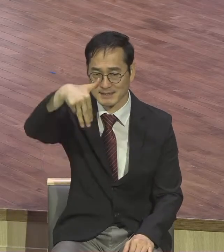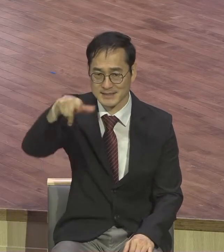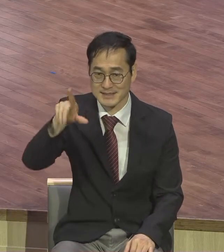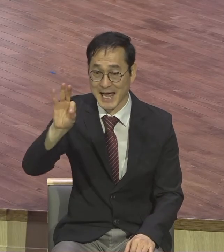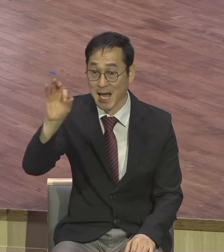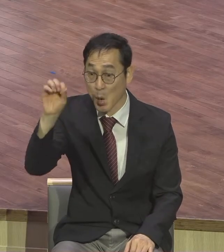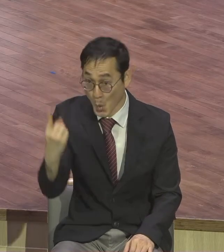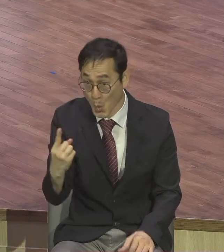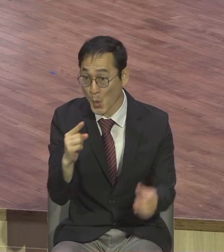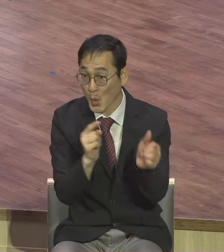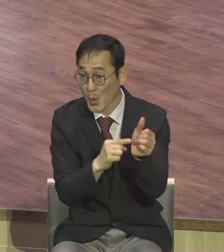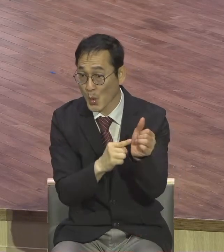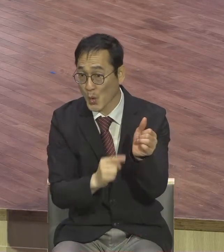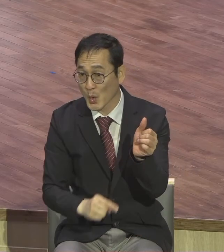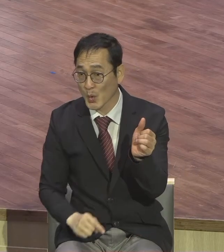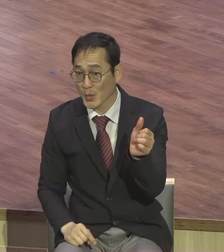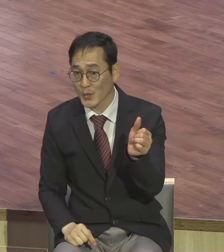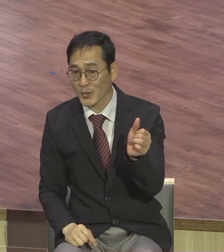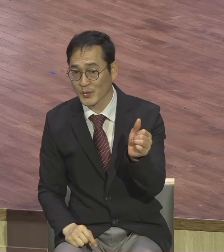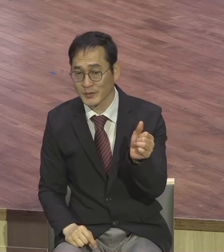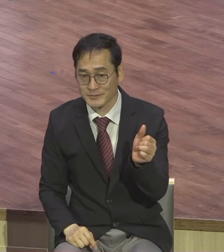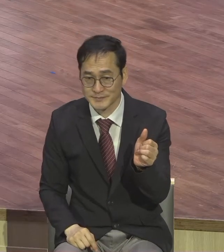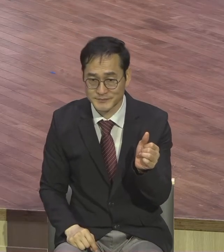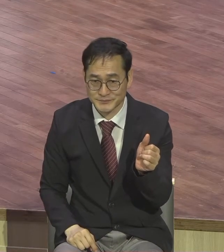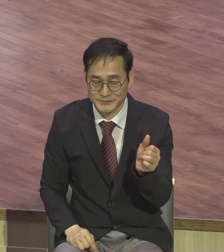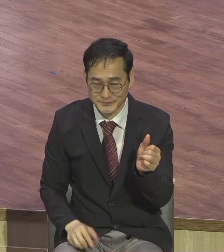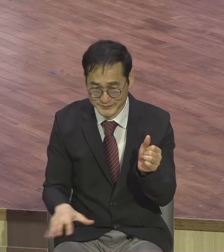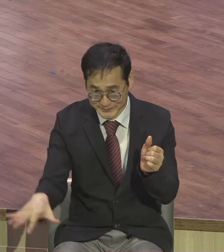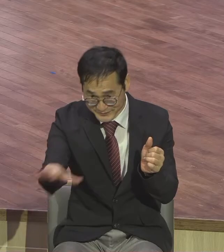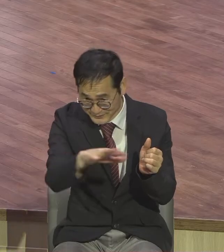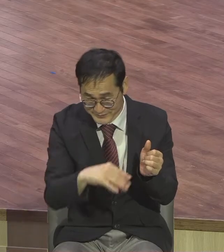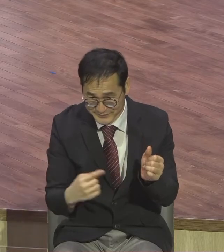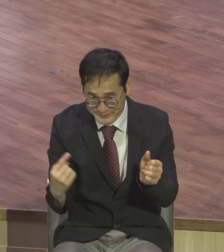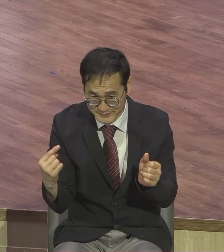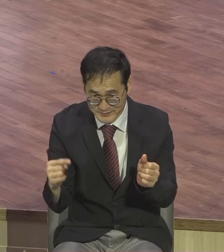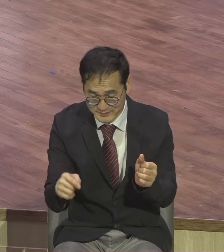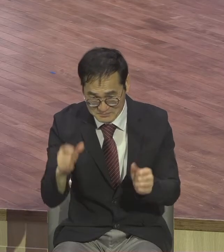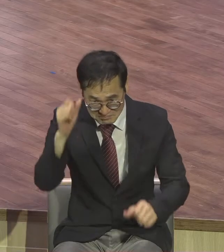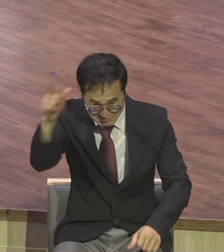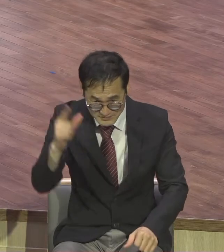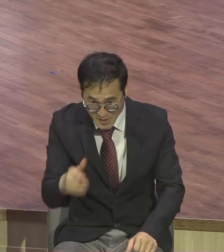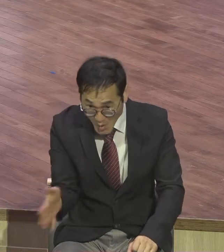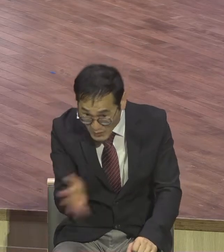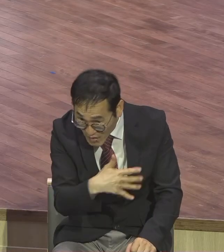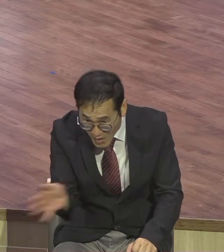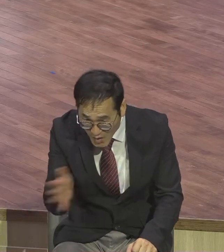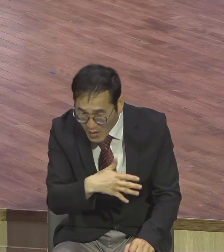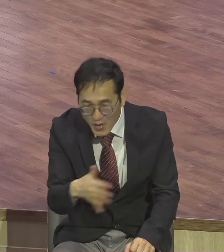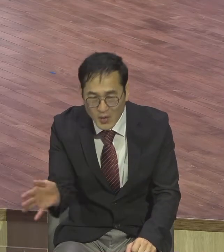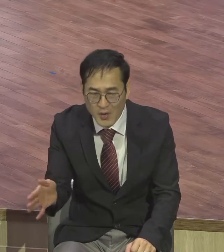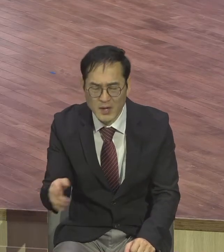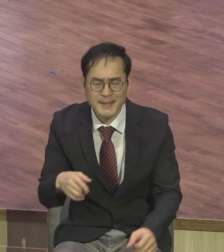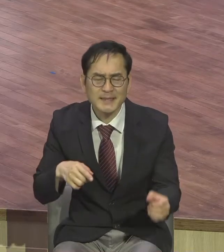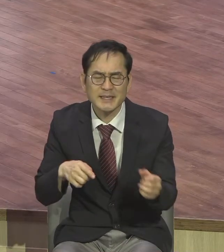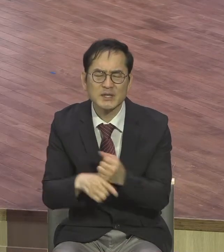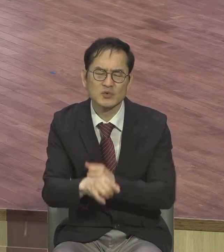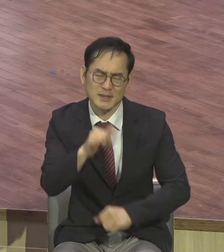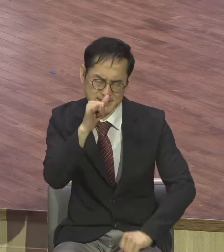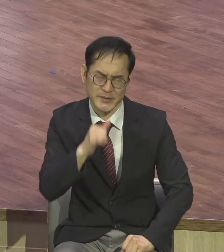말이었어요 우리 가운데 인물이 없는 것은 인물이 되려고 마음을 먹고